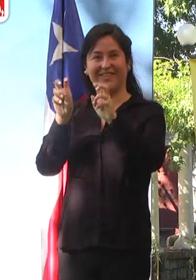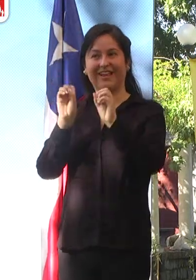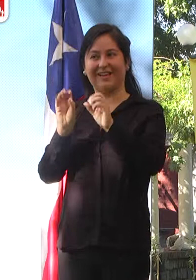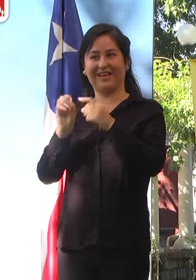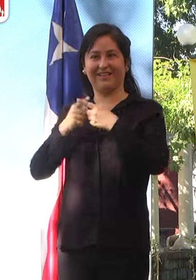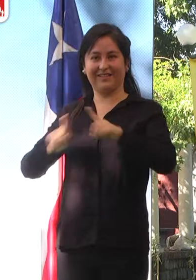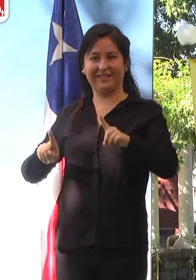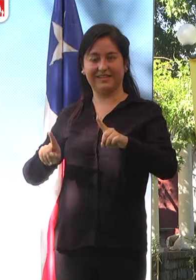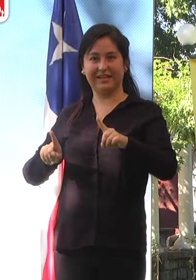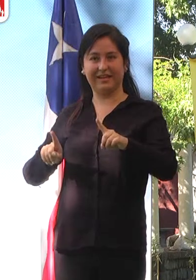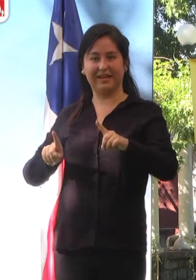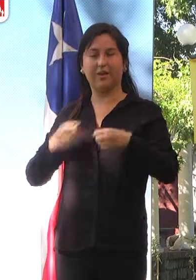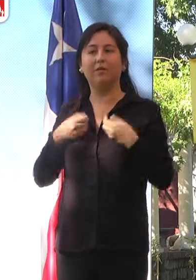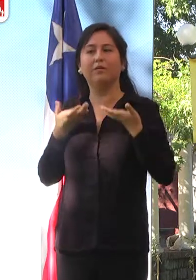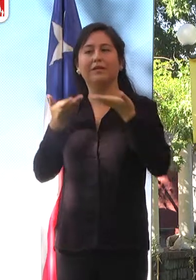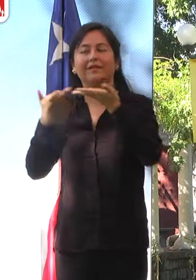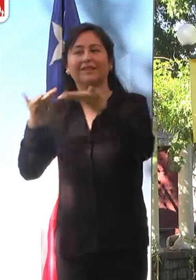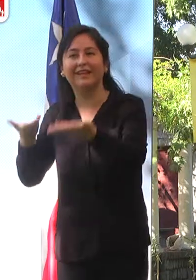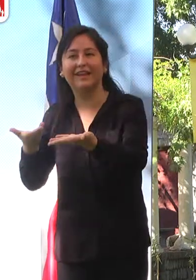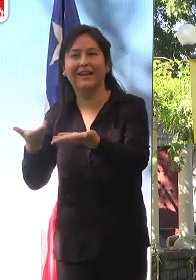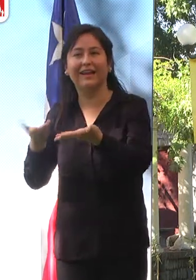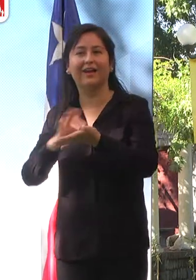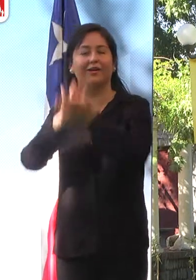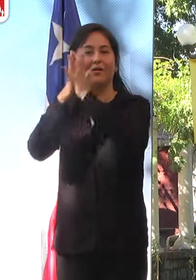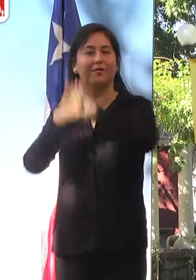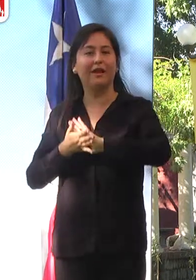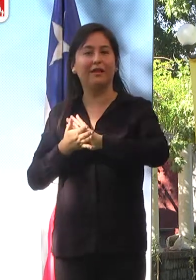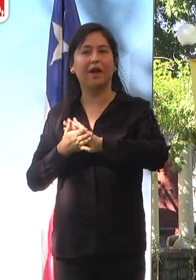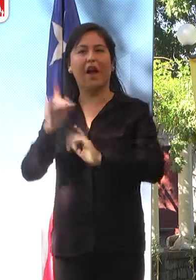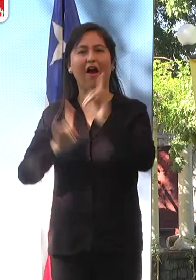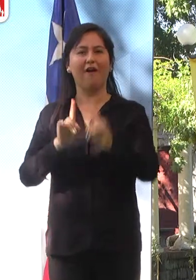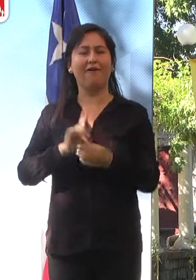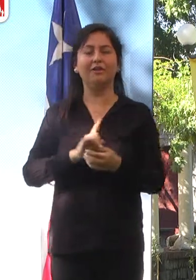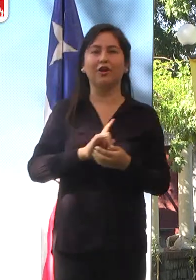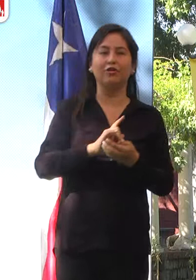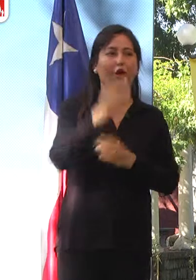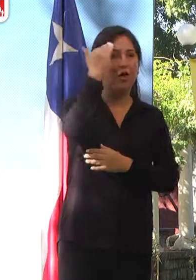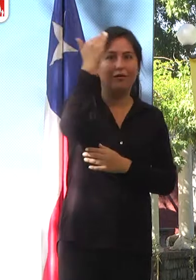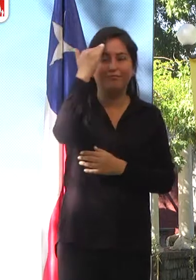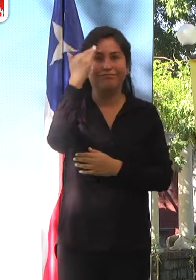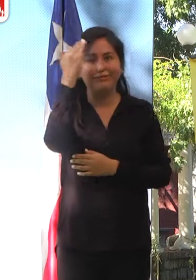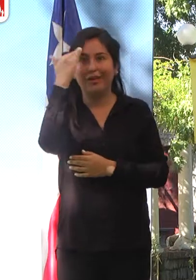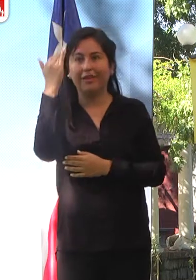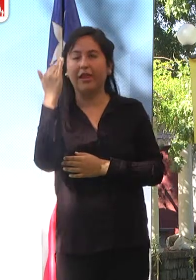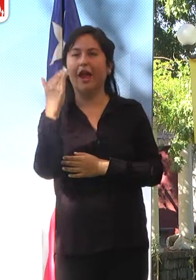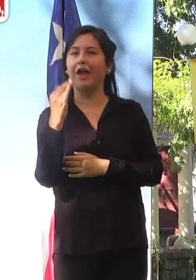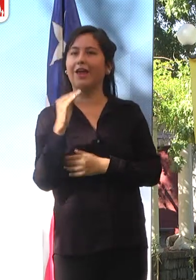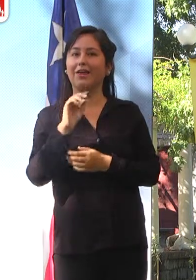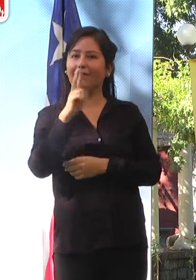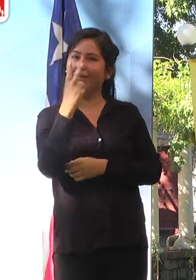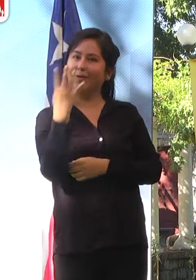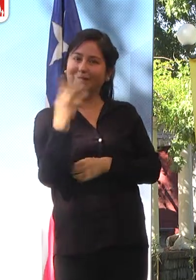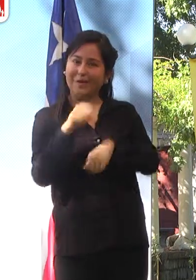una vocación profunda, una entrega tremenda, que muchas veces es 24-7, es todos los días a toda hora. Y eso se